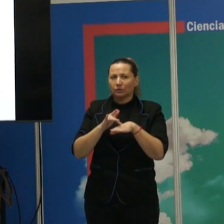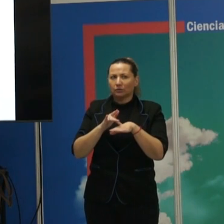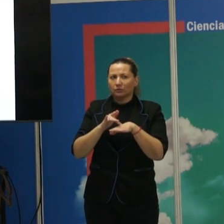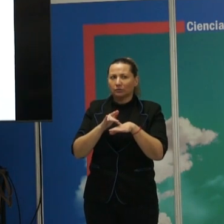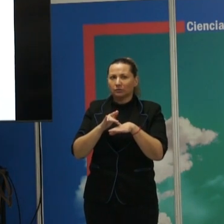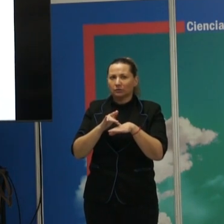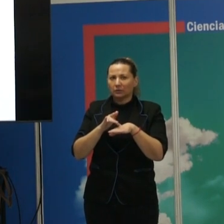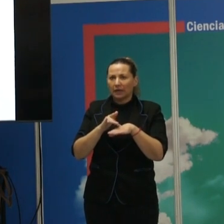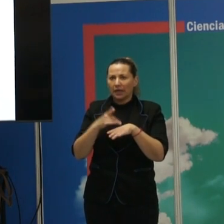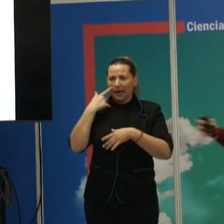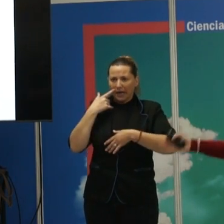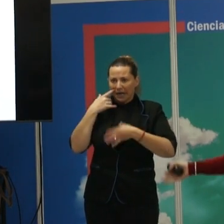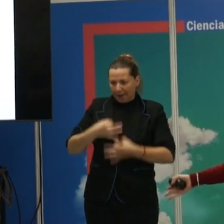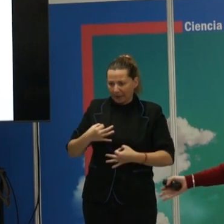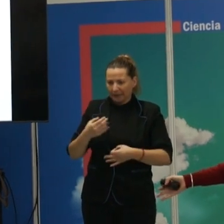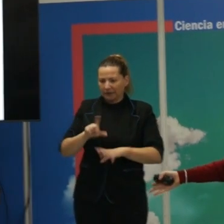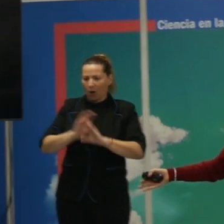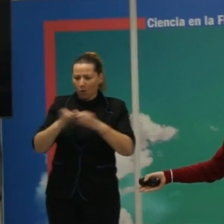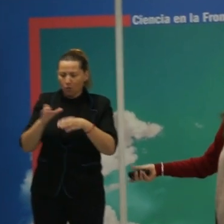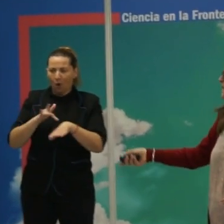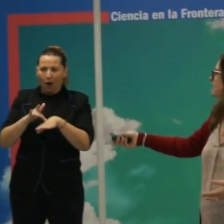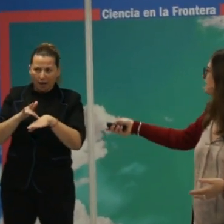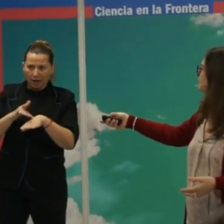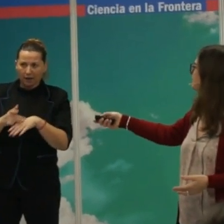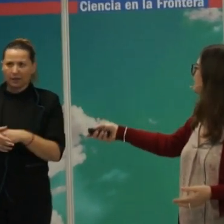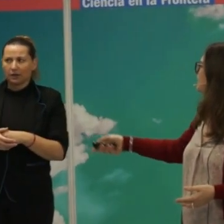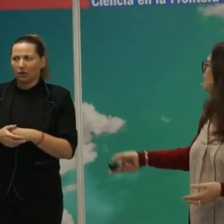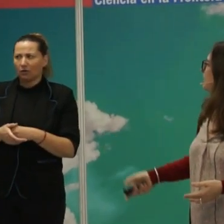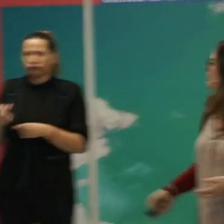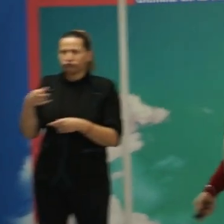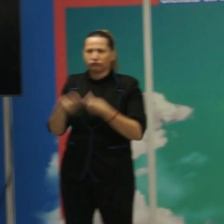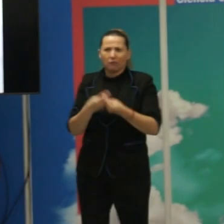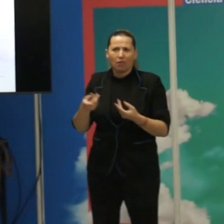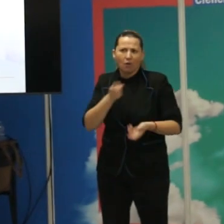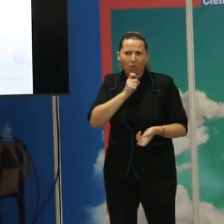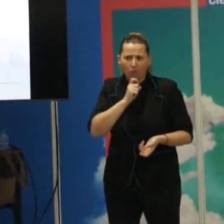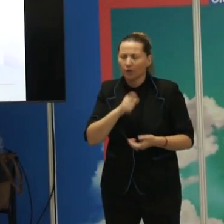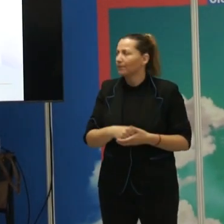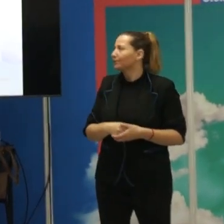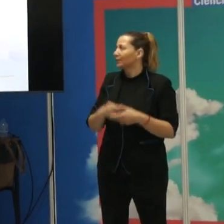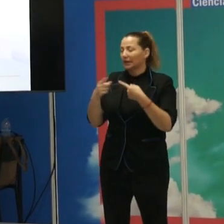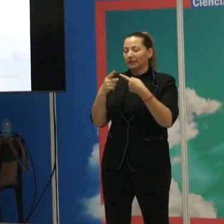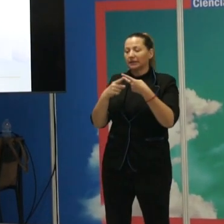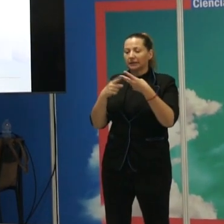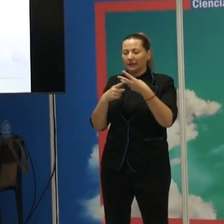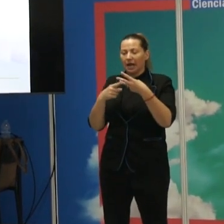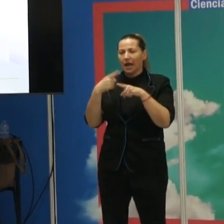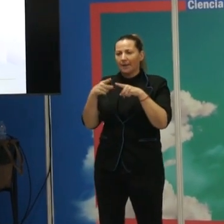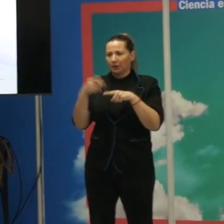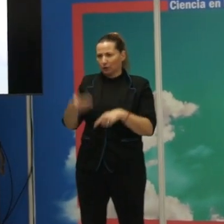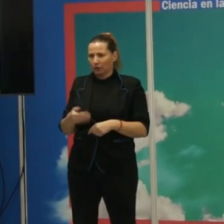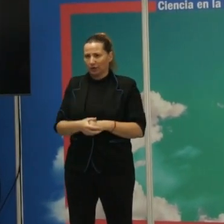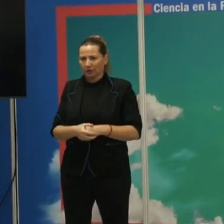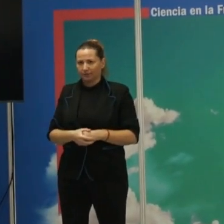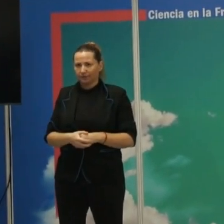realmente sea un grupo étnico y no sea otra forma de identificarse? Bueno, hay tres elementos importantes. Uno de